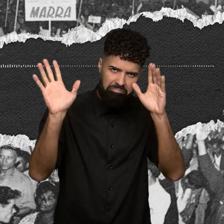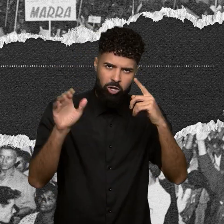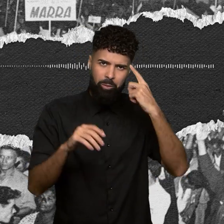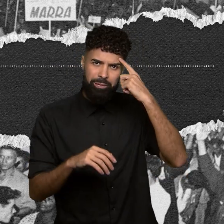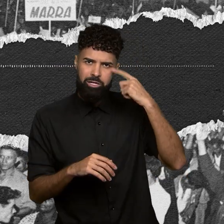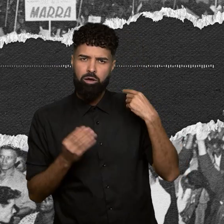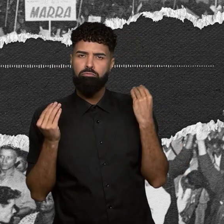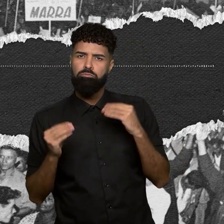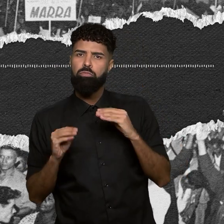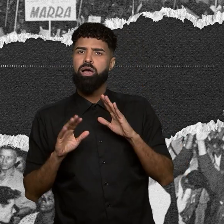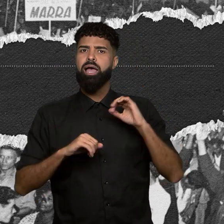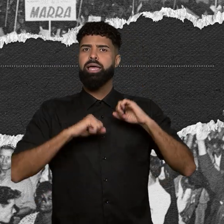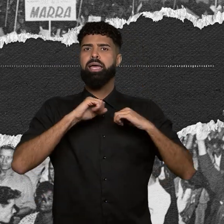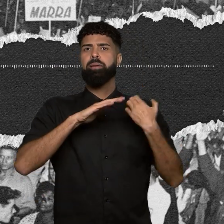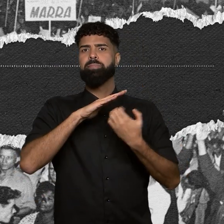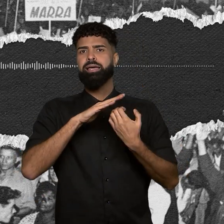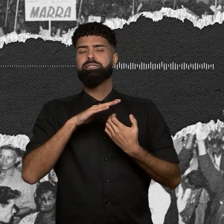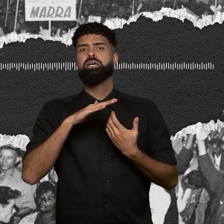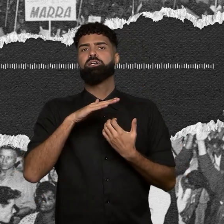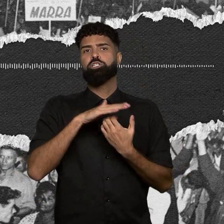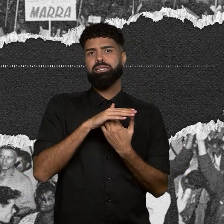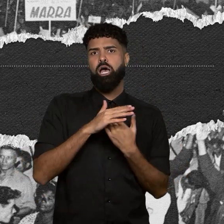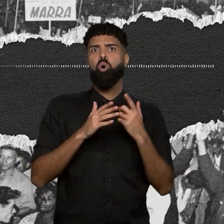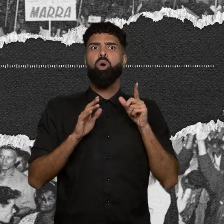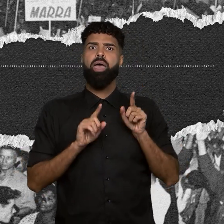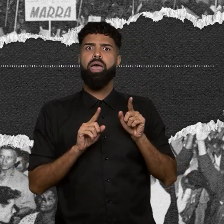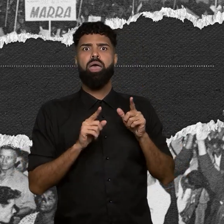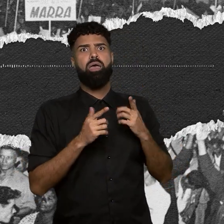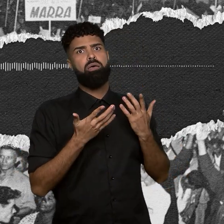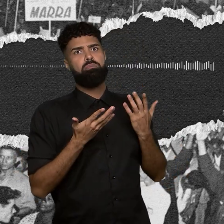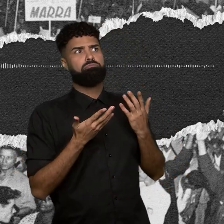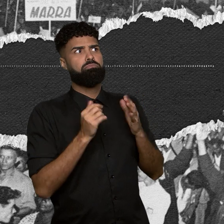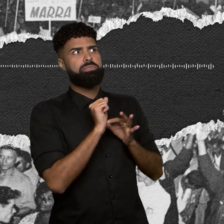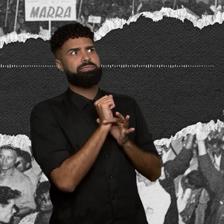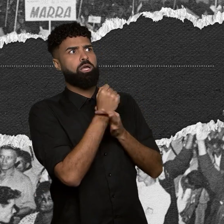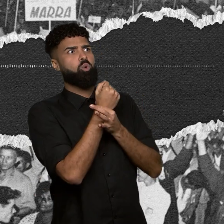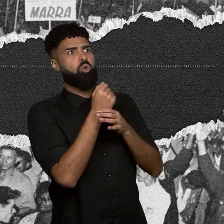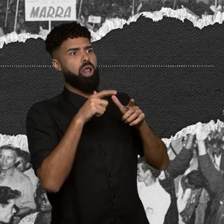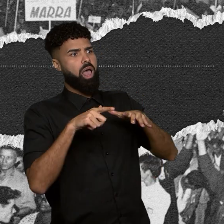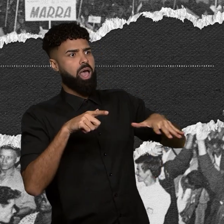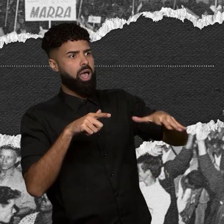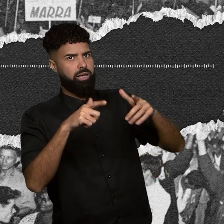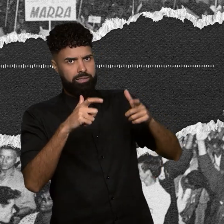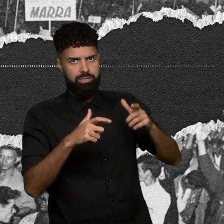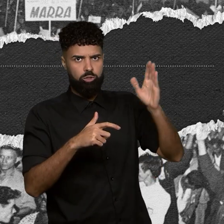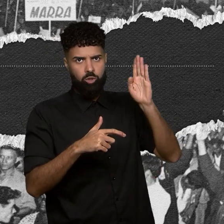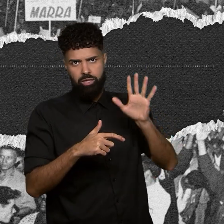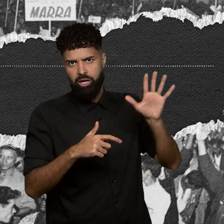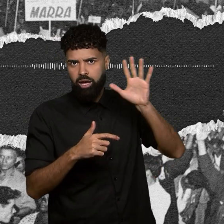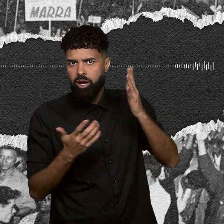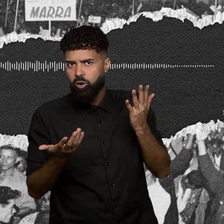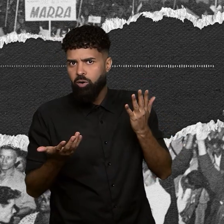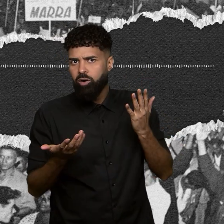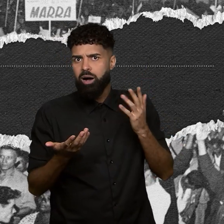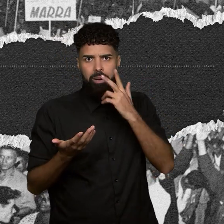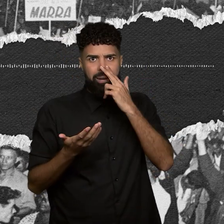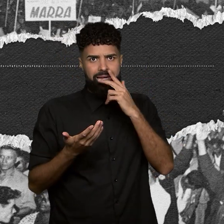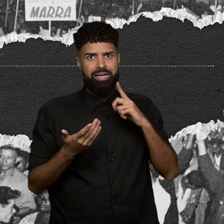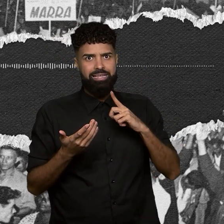de ser uma empresa estatal, localizada em uma área de segurança nacional, com o cerceamento da